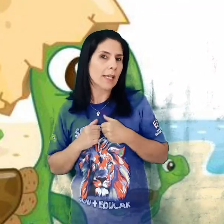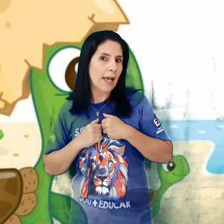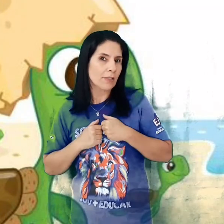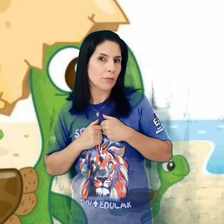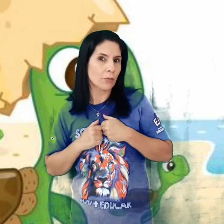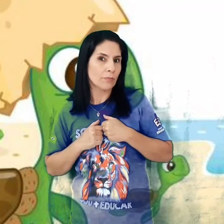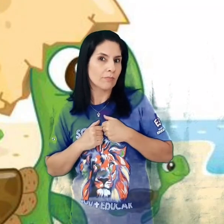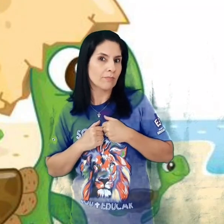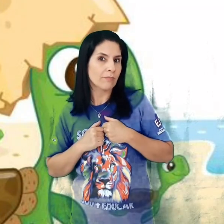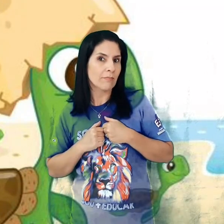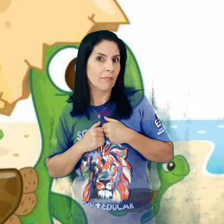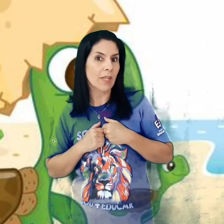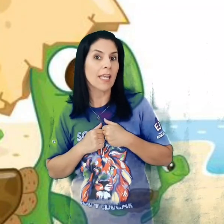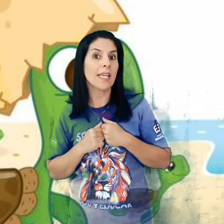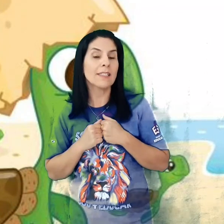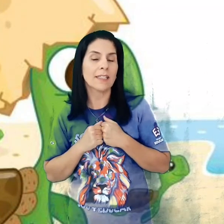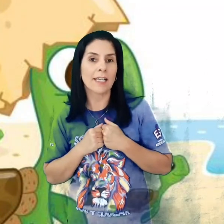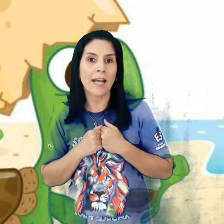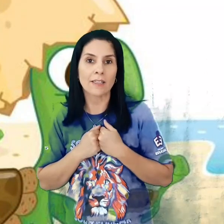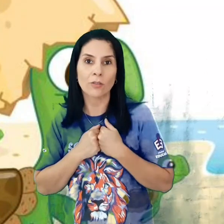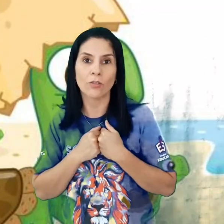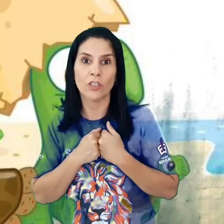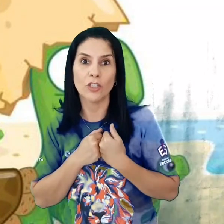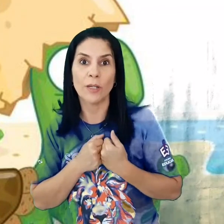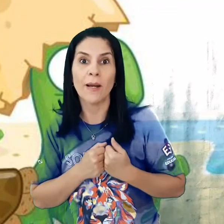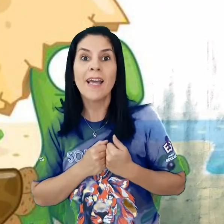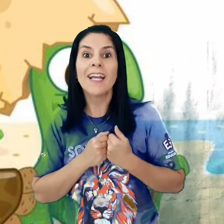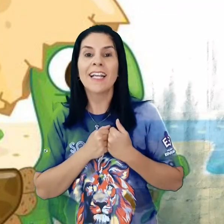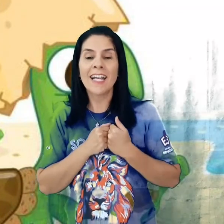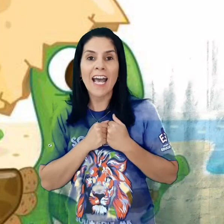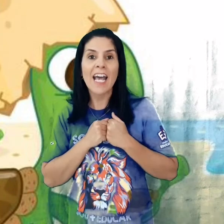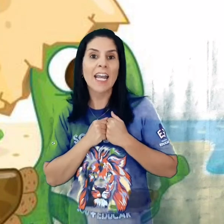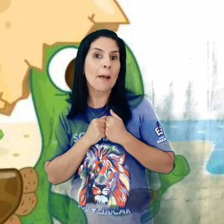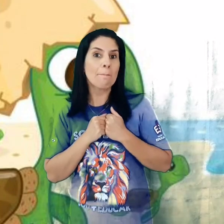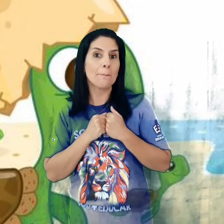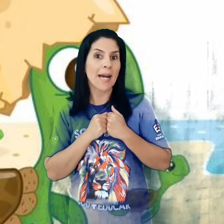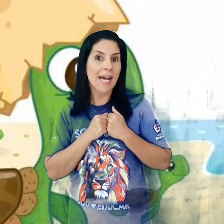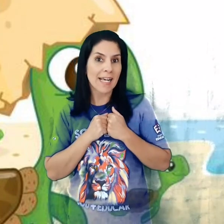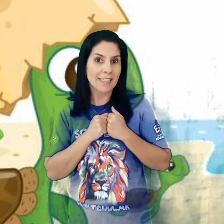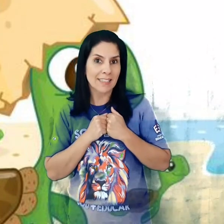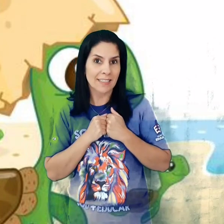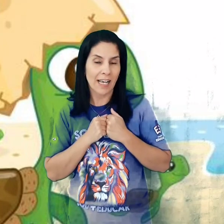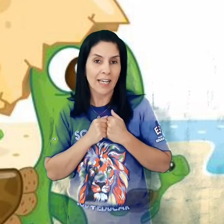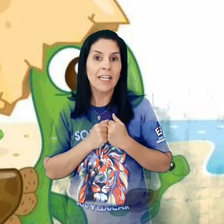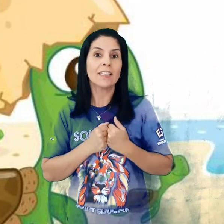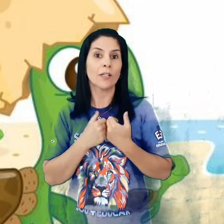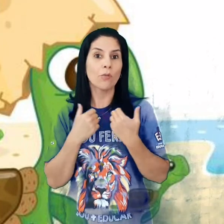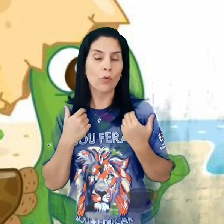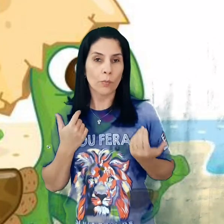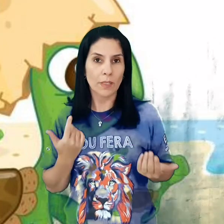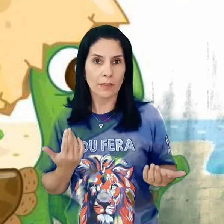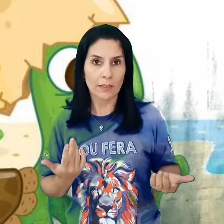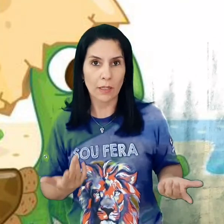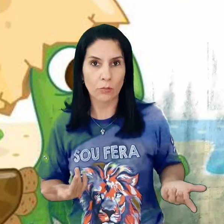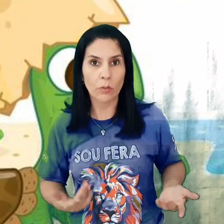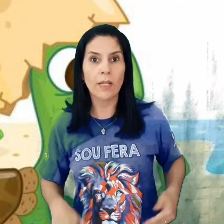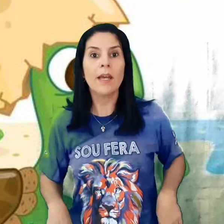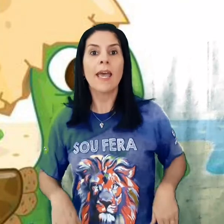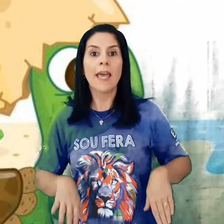casco? Esse casco se chama carapaça. Então, o corpo da tartaruga é